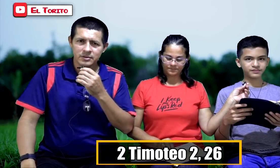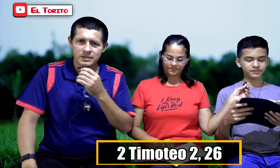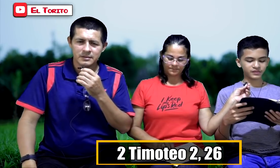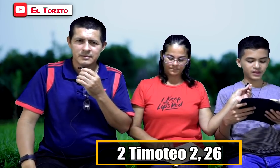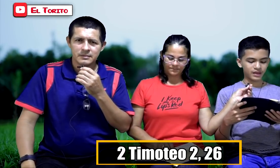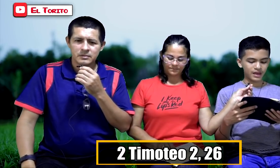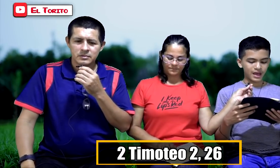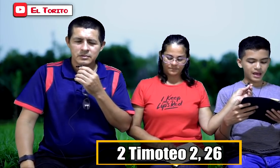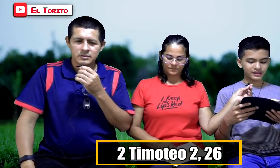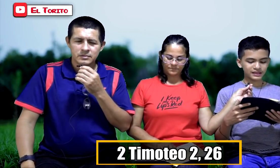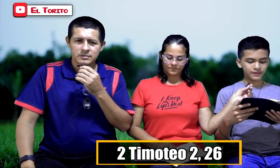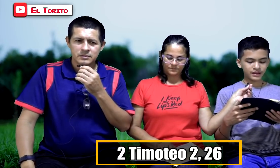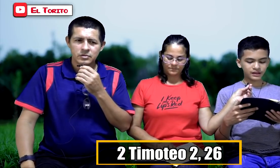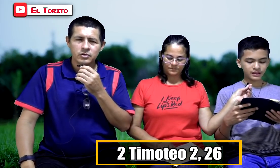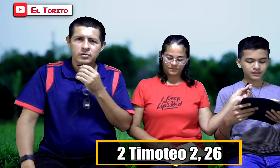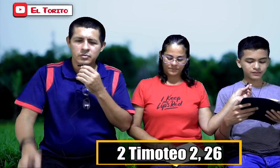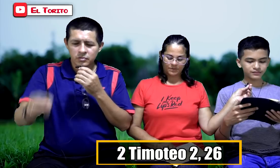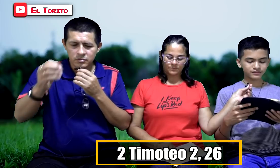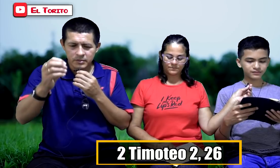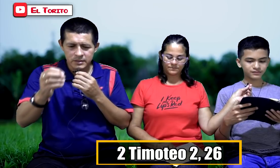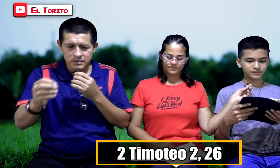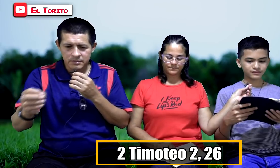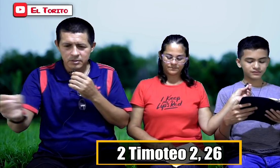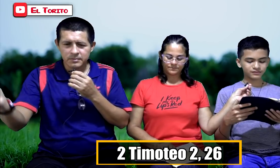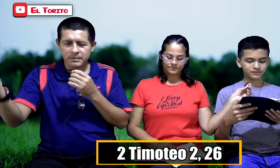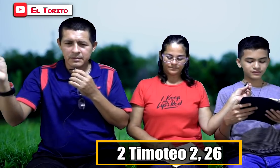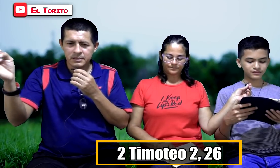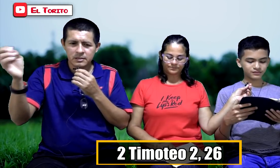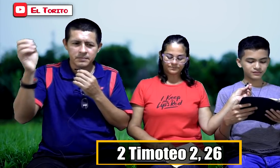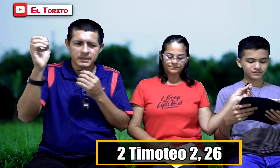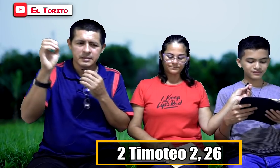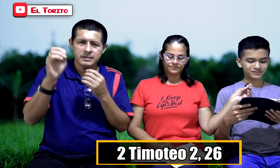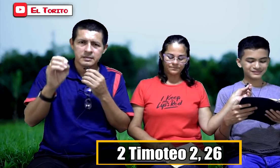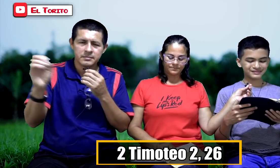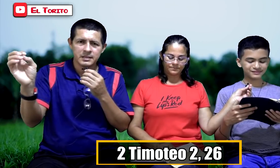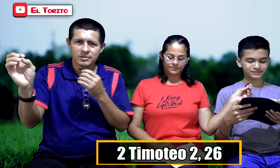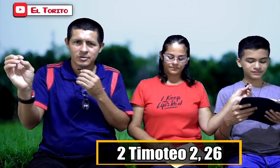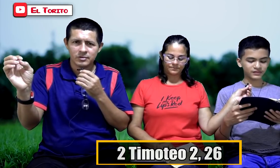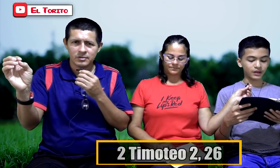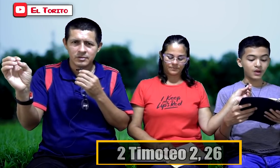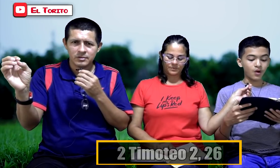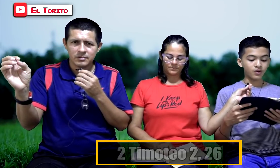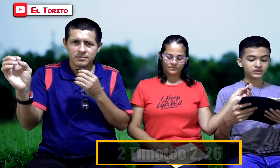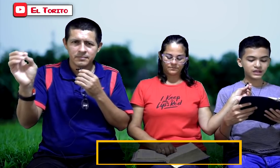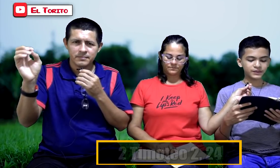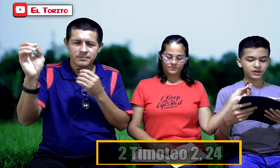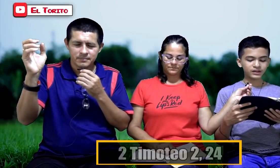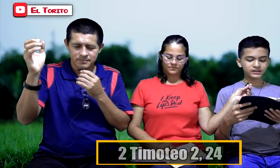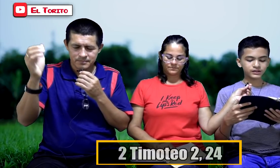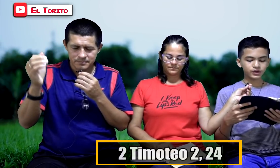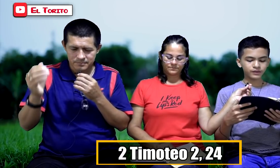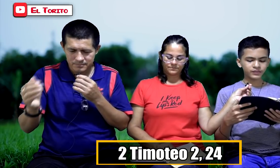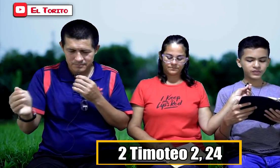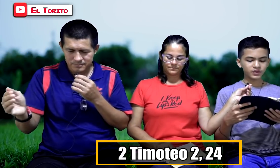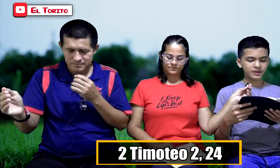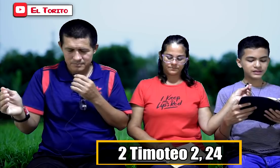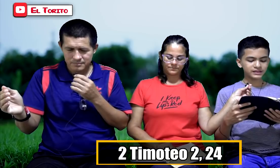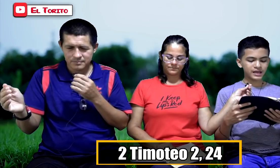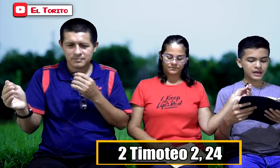Anthony. Ha de saber... No, no. Un buen servidor. Vamos a repetirlo para ir terminando. Un servidor del Señor no debe ser